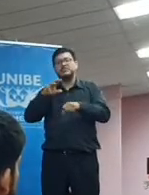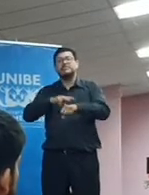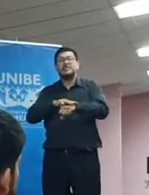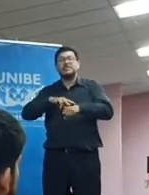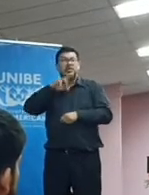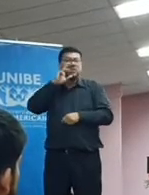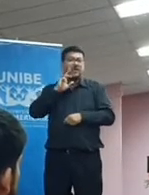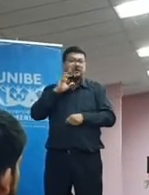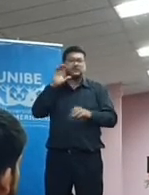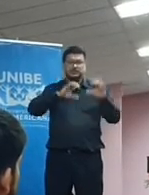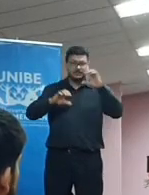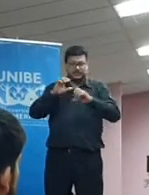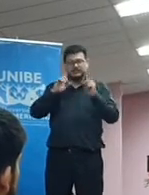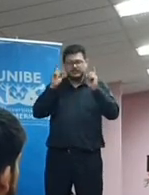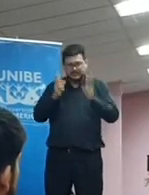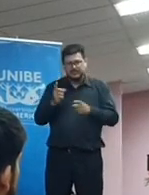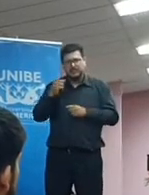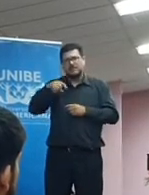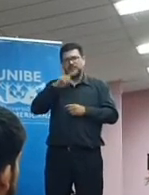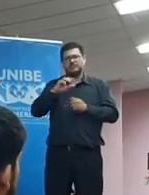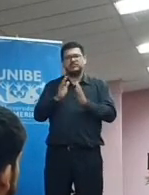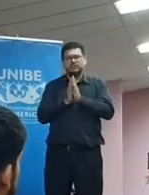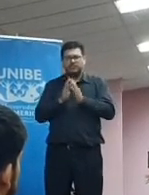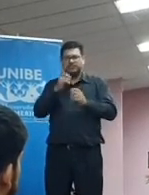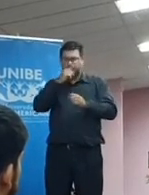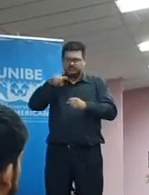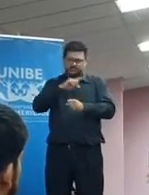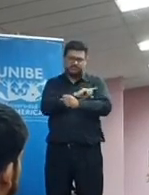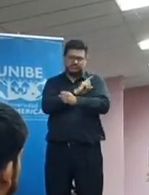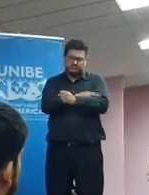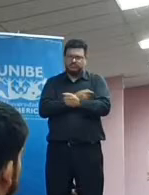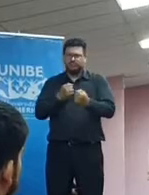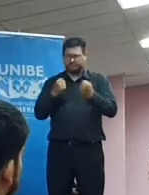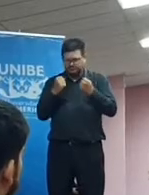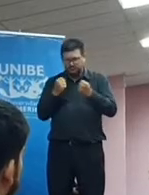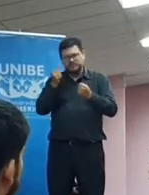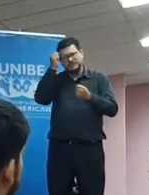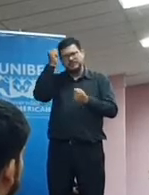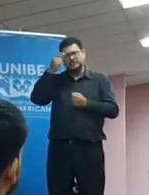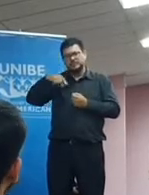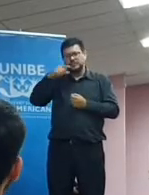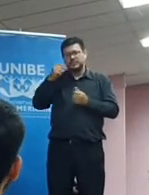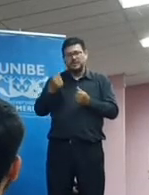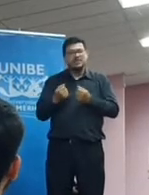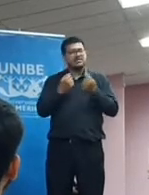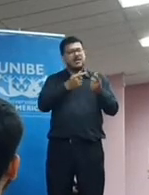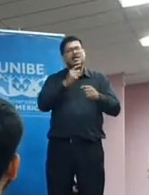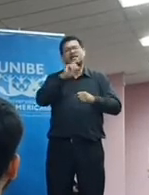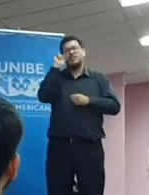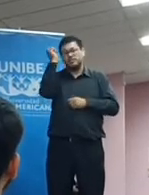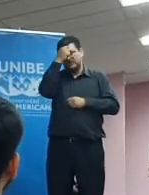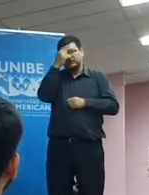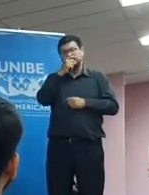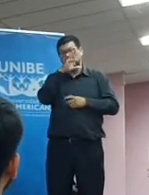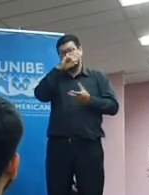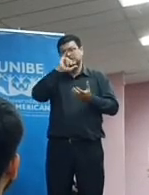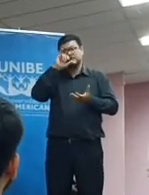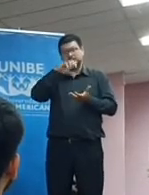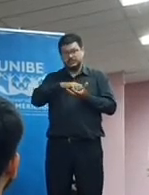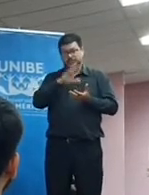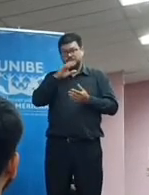y Ciencias, se han fortalecido como instituciones. Que las universidades públicas reciban